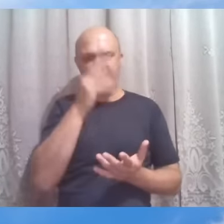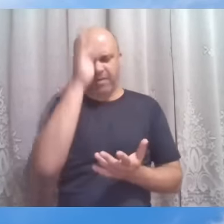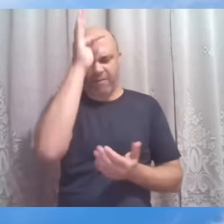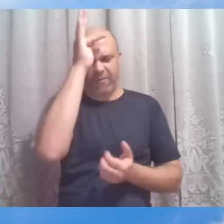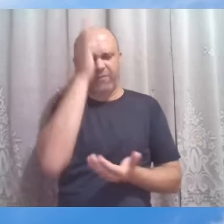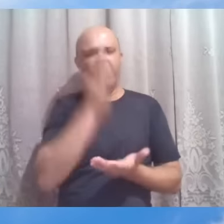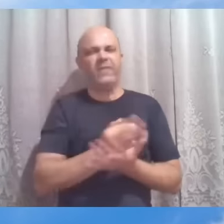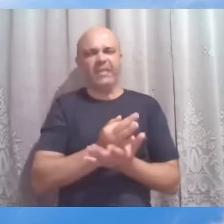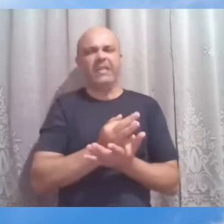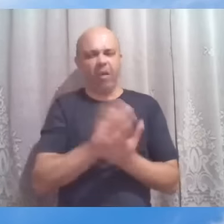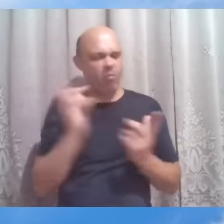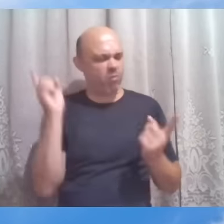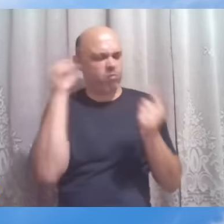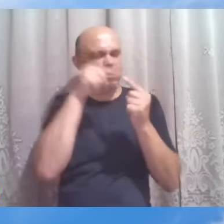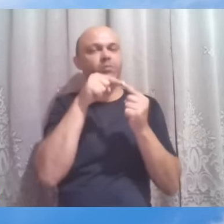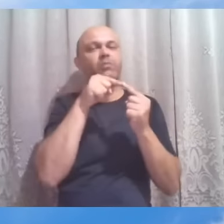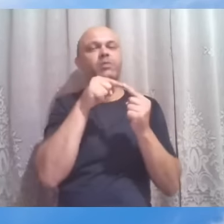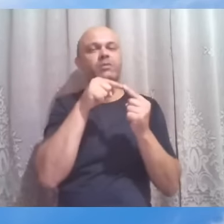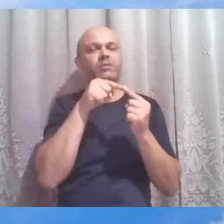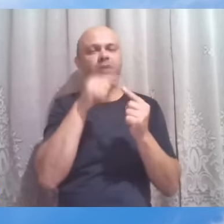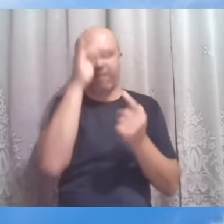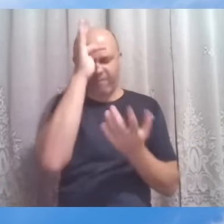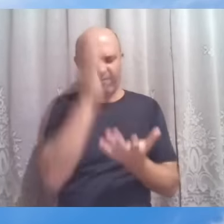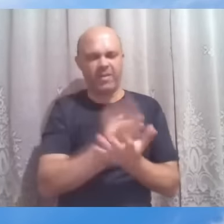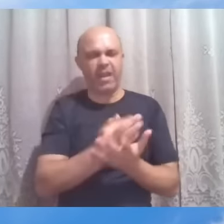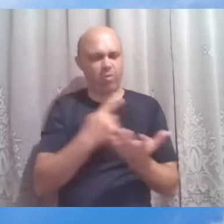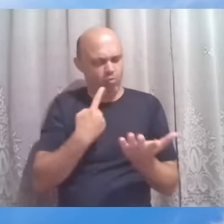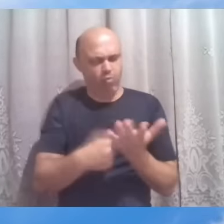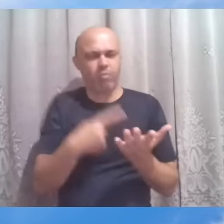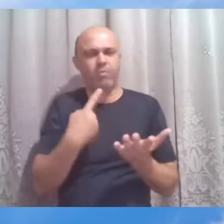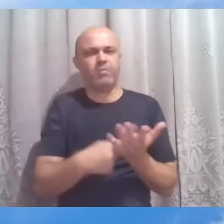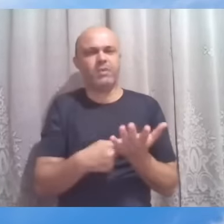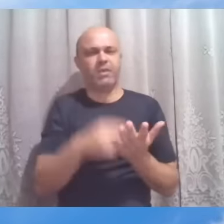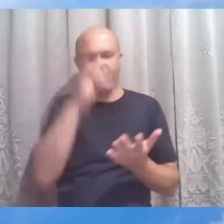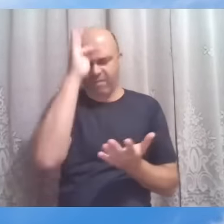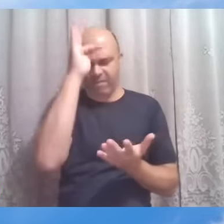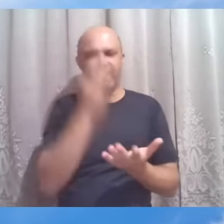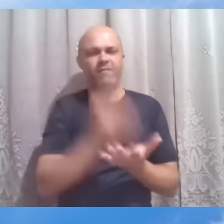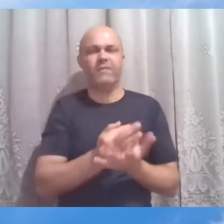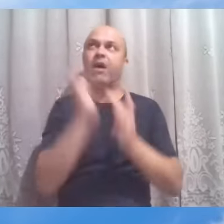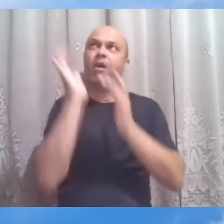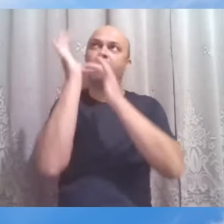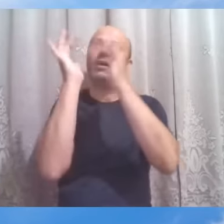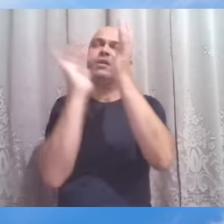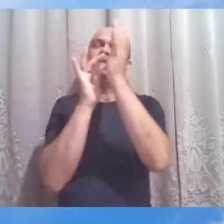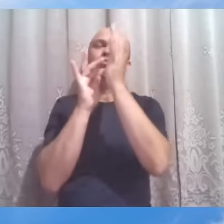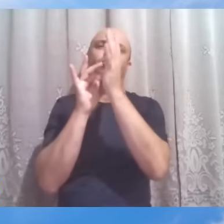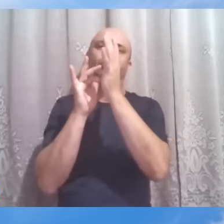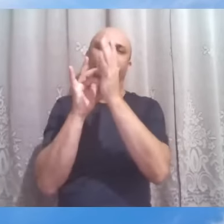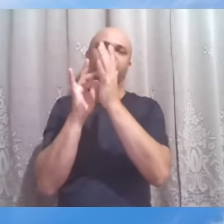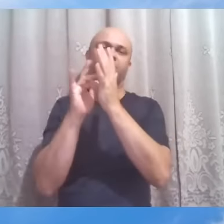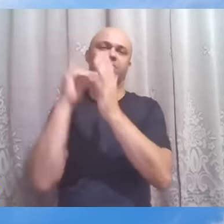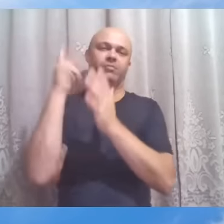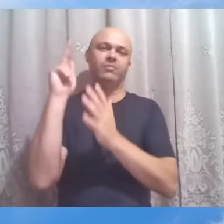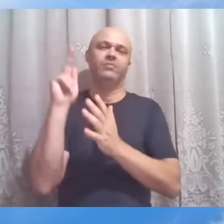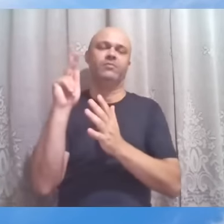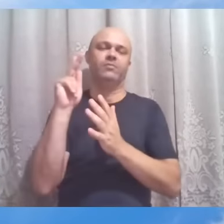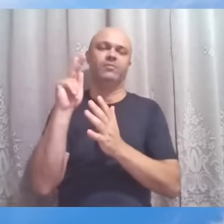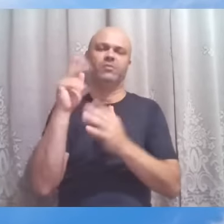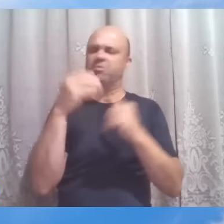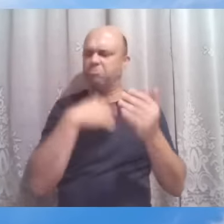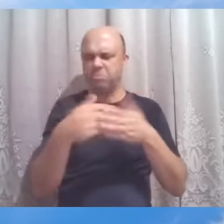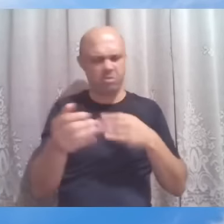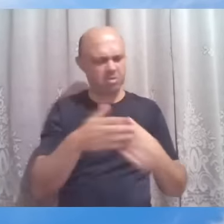propósito, fidelidade a um compromisso, fidelidade ao Cristo, independentemente das